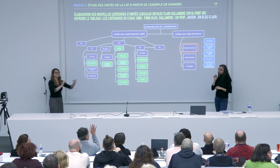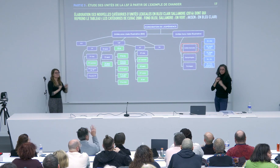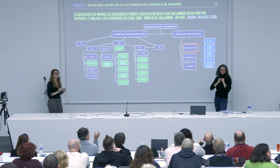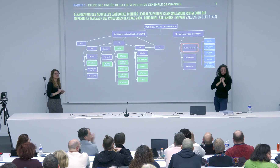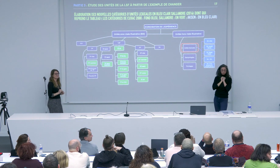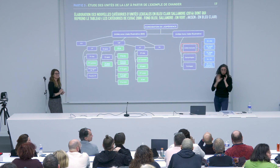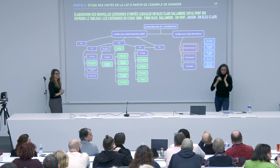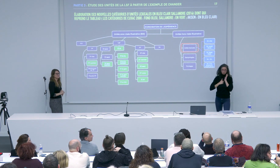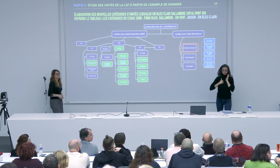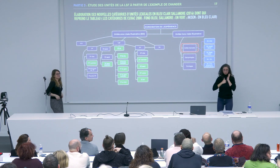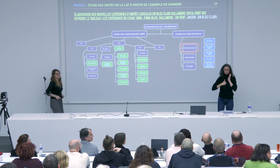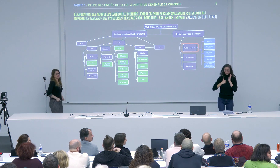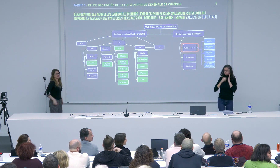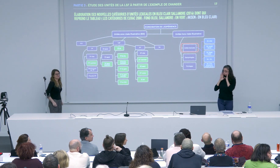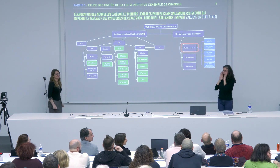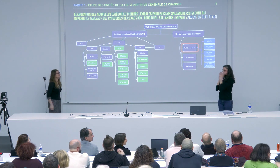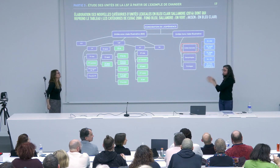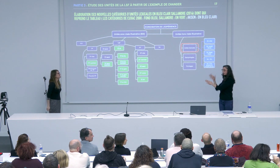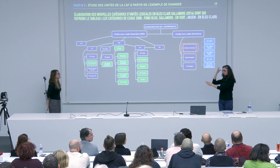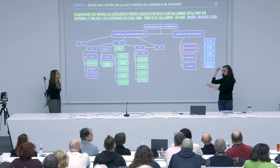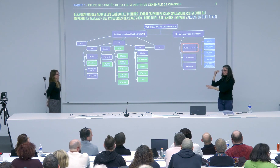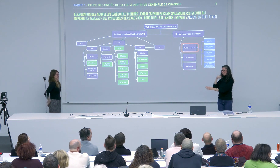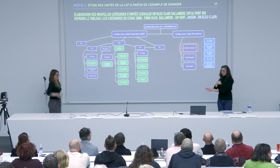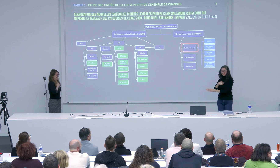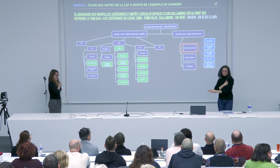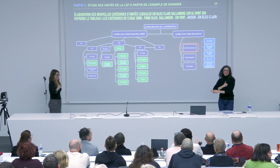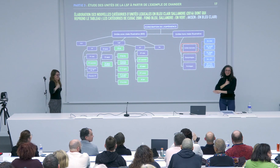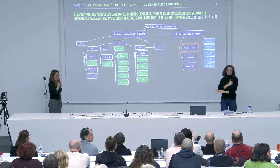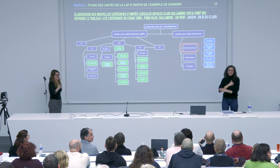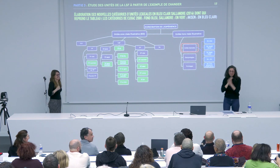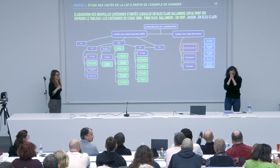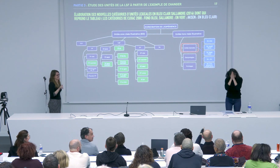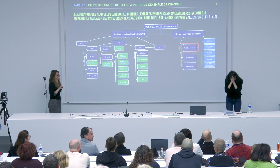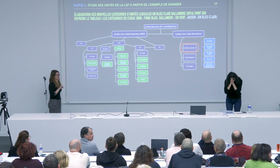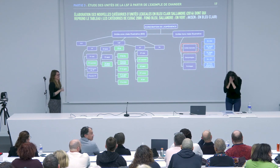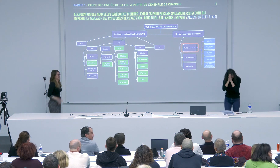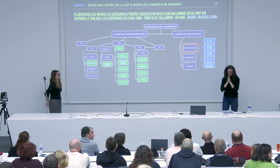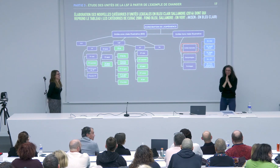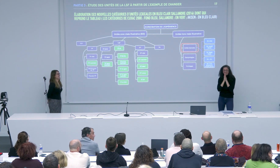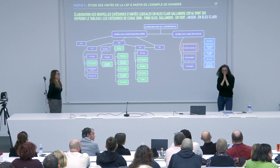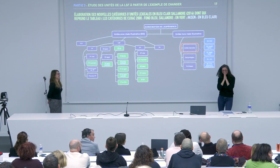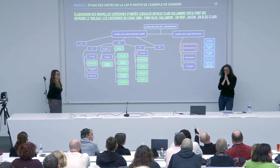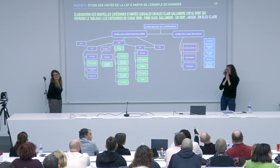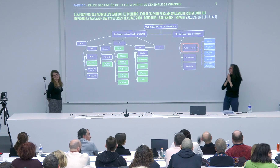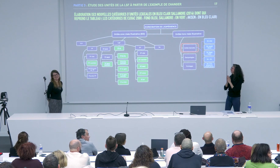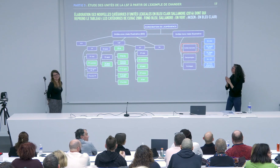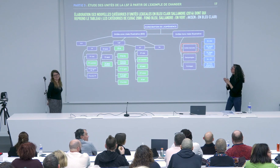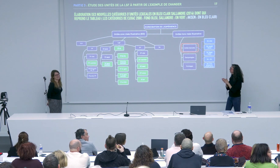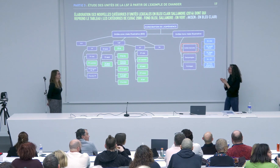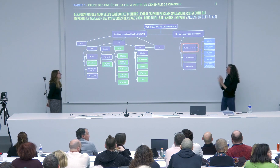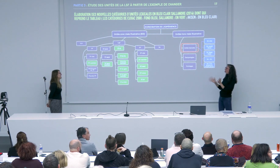Oui, alors si je... si on prend les langues... Pardon, pardon, j'ai oublié les interprètes je me focalise sur la réponse du jury pardon, désolé.